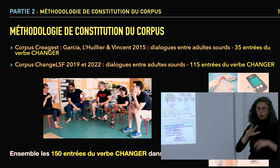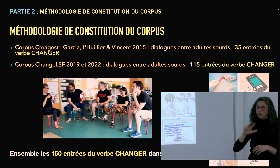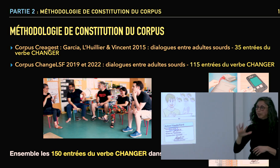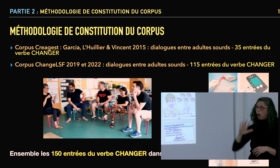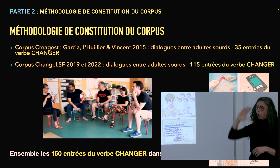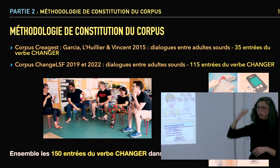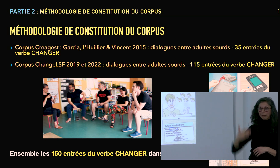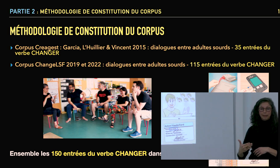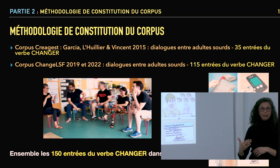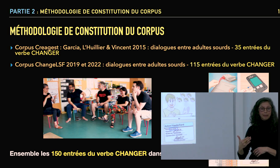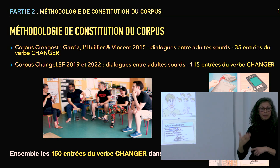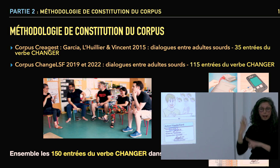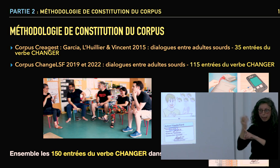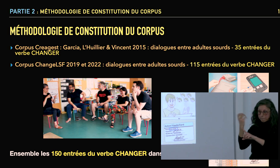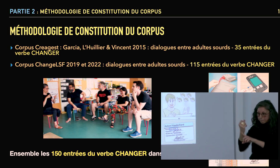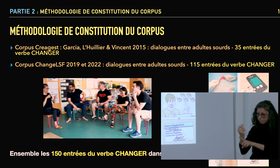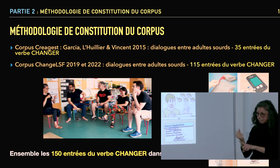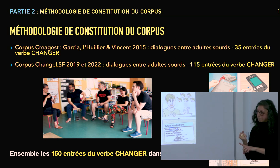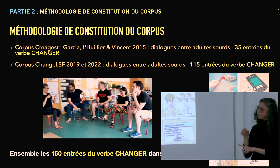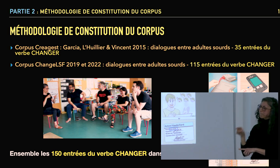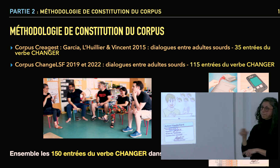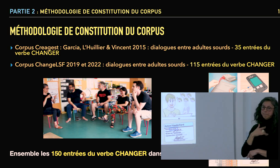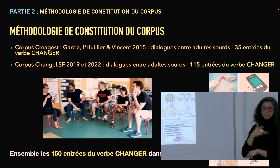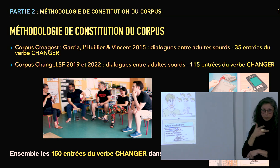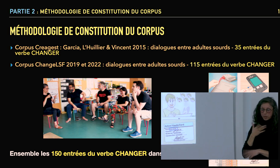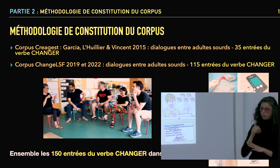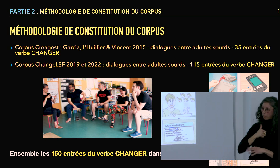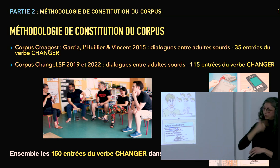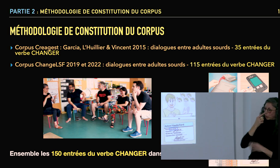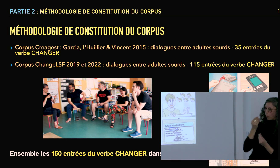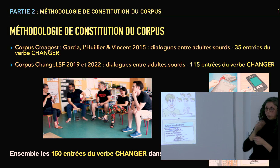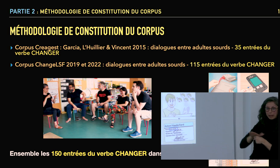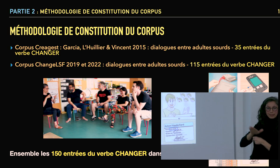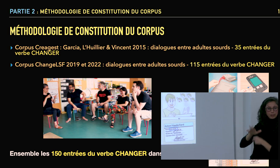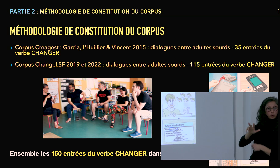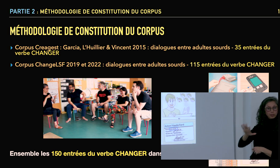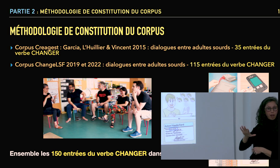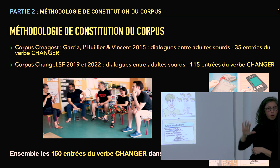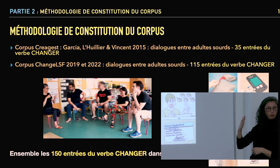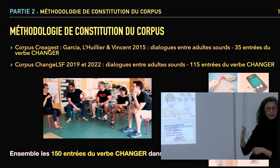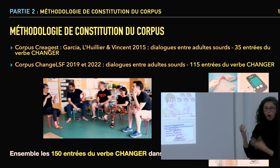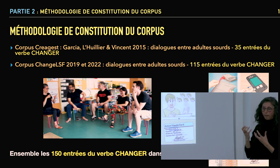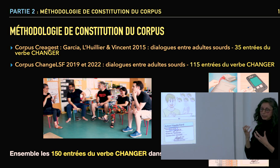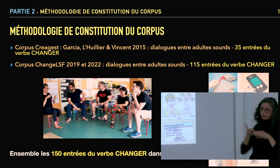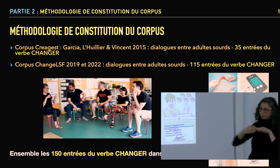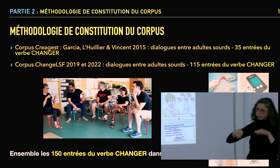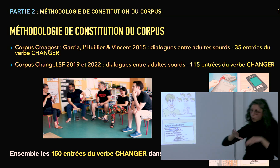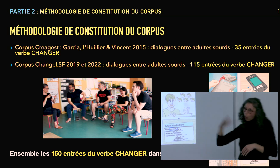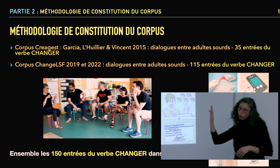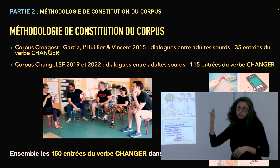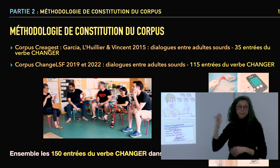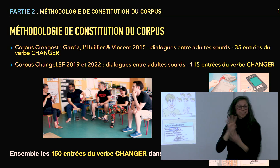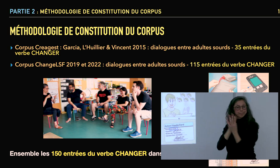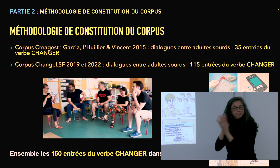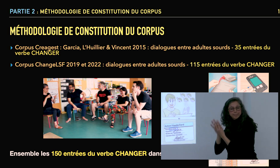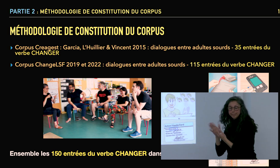Il y avait énormément d'entrées du verbe changer dont je me suis emparé, mais je sentais que ce n'était pas suffisant, ces